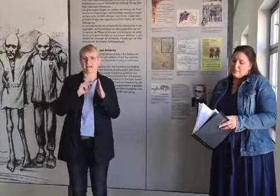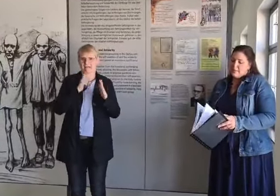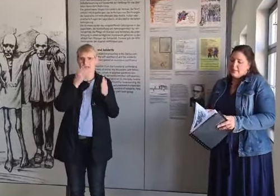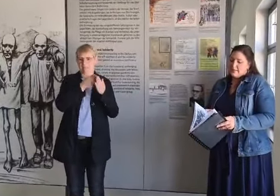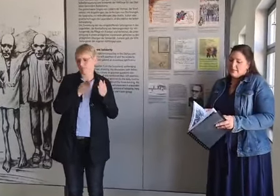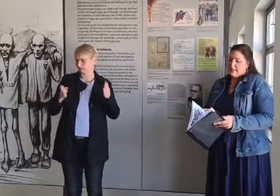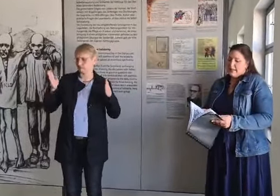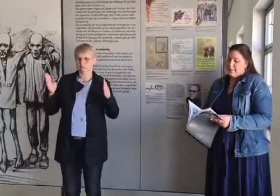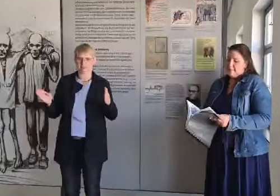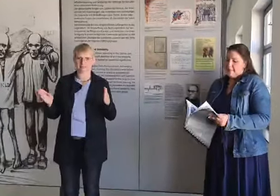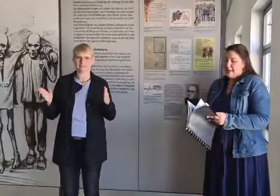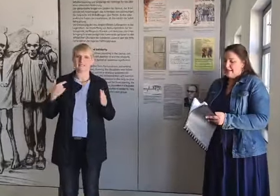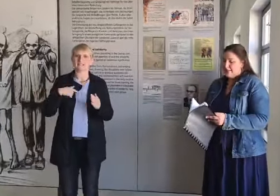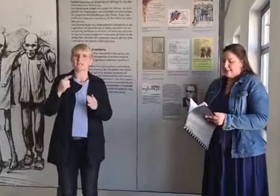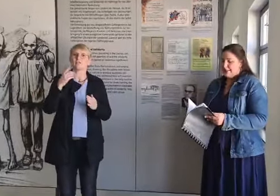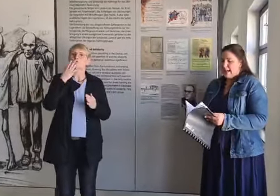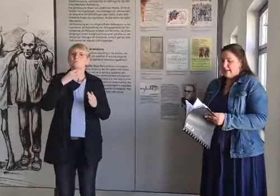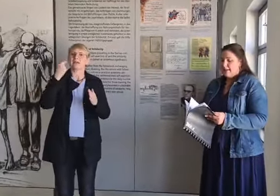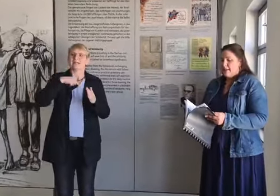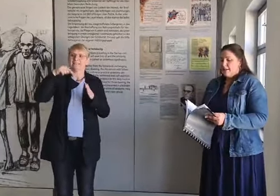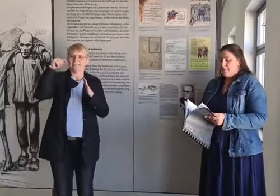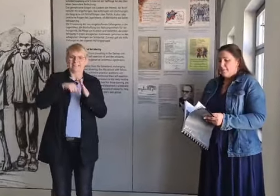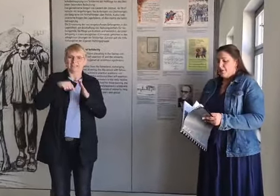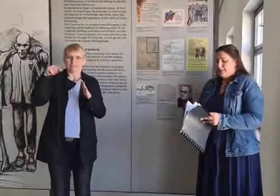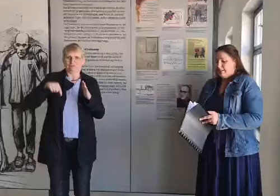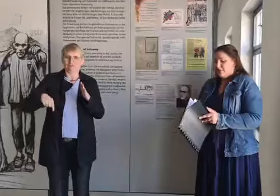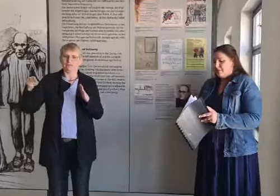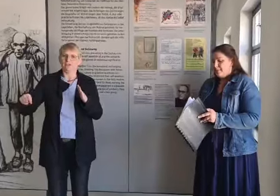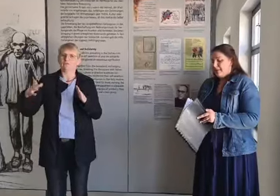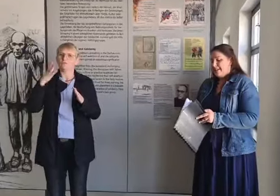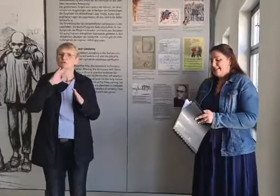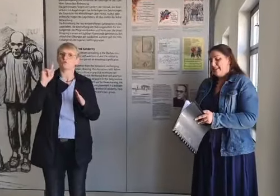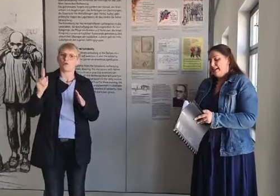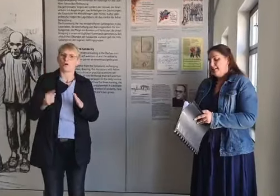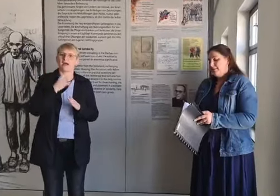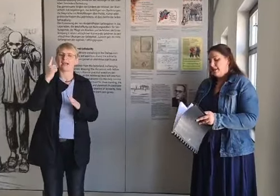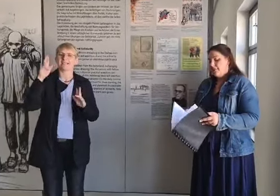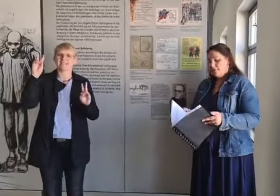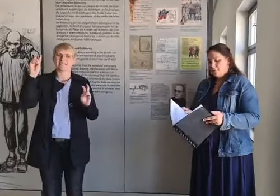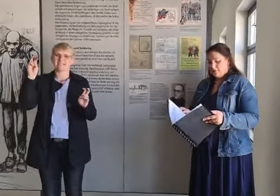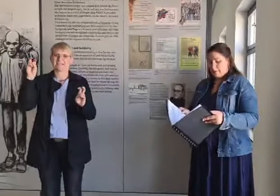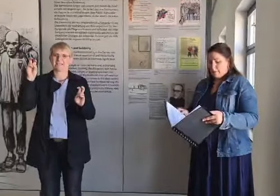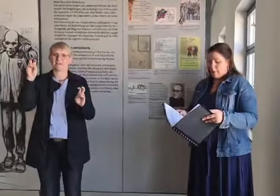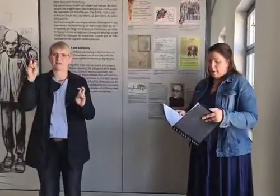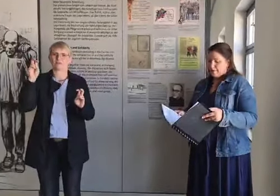more, I to quote from David Ludwig Bloch,